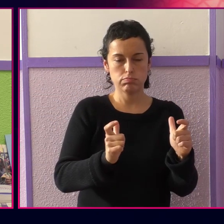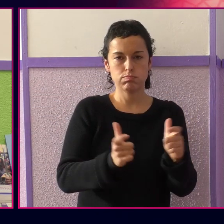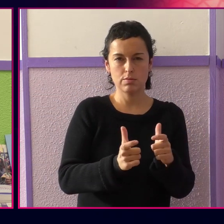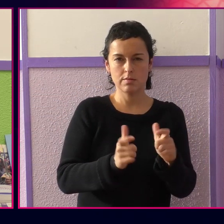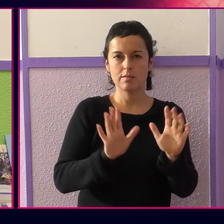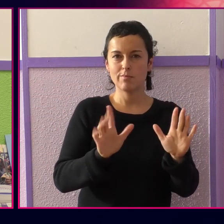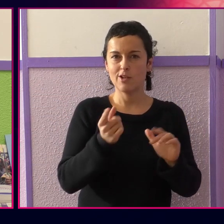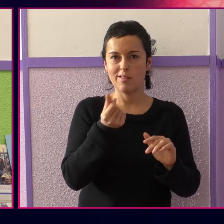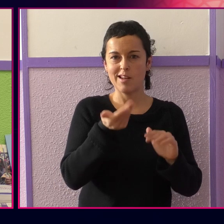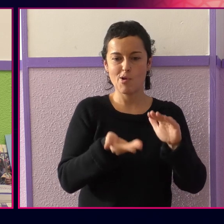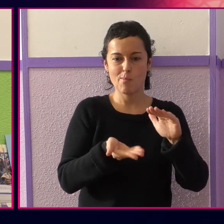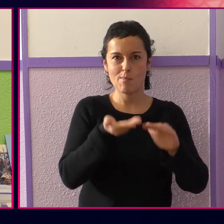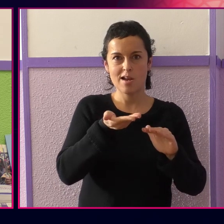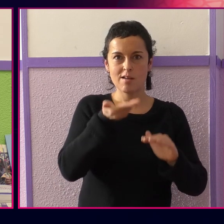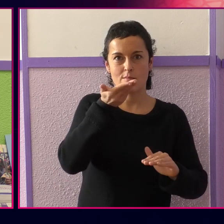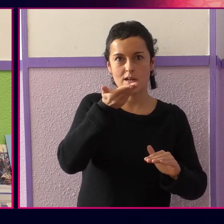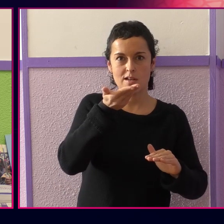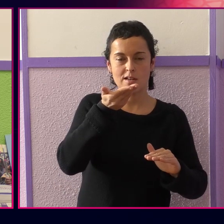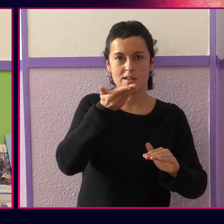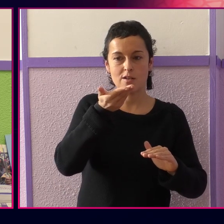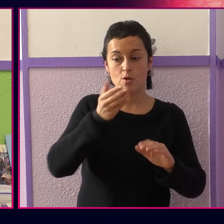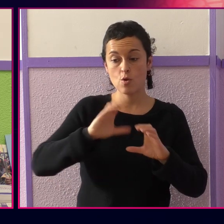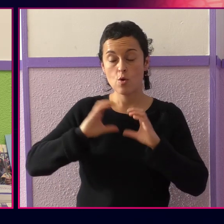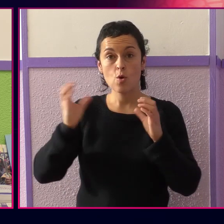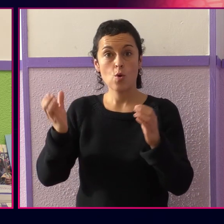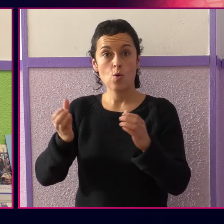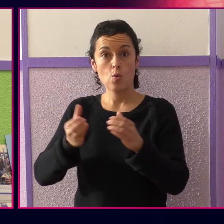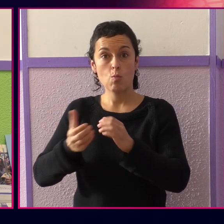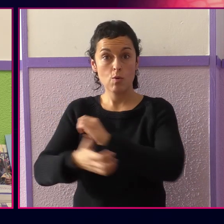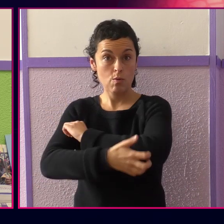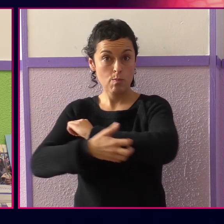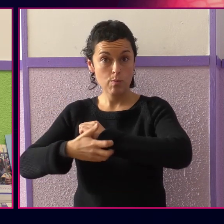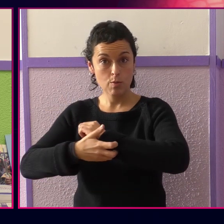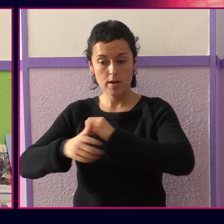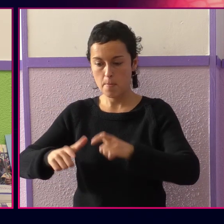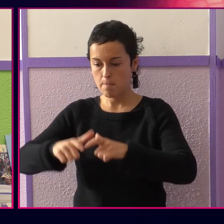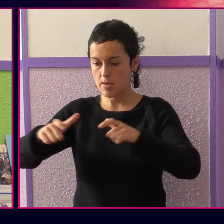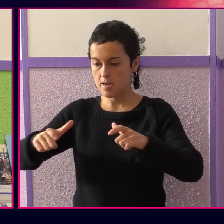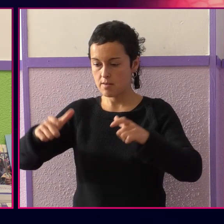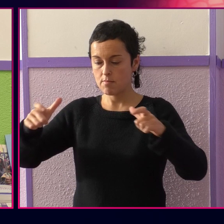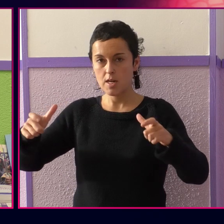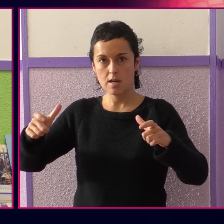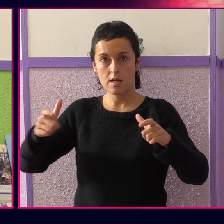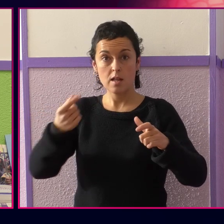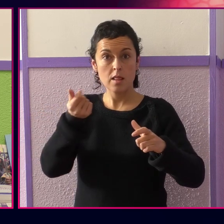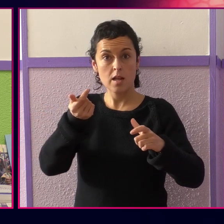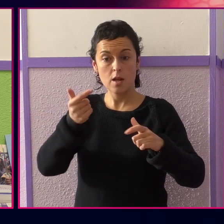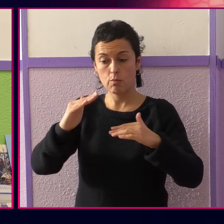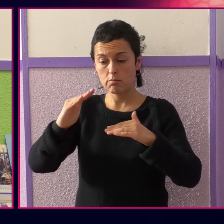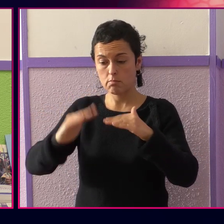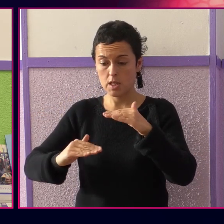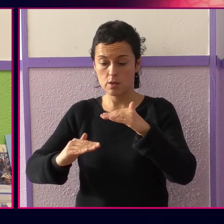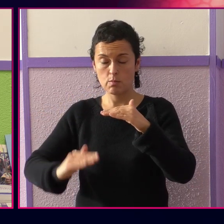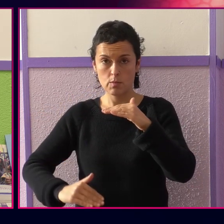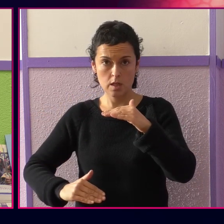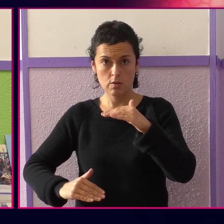arrakala, etengabe zabalagoa eta zakonagoa egiten ari baita. Txirotutako gehiengoen